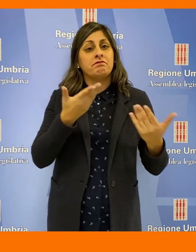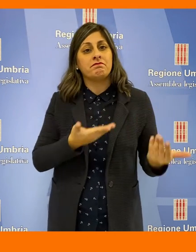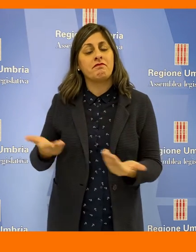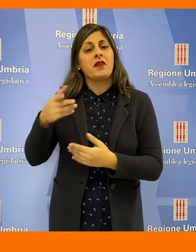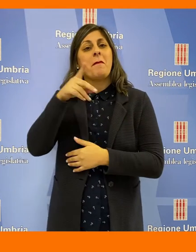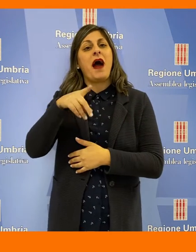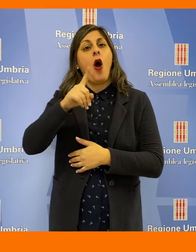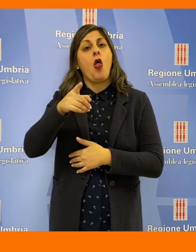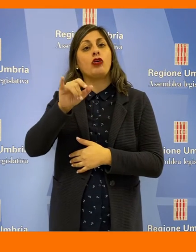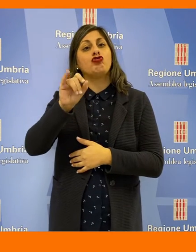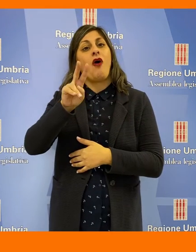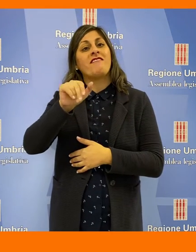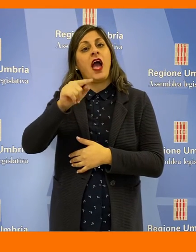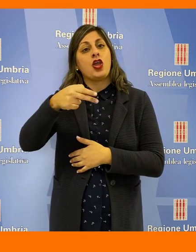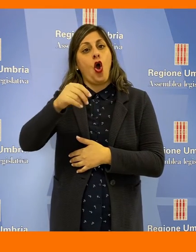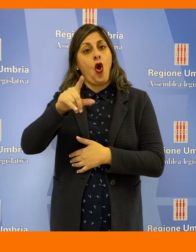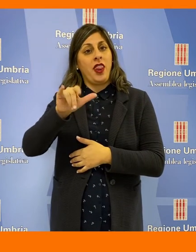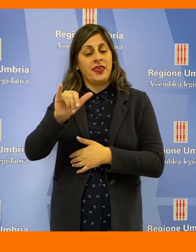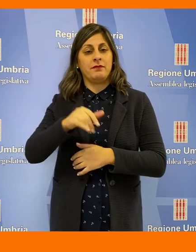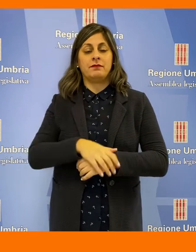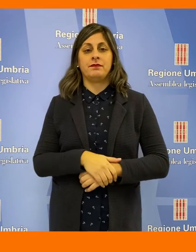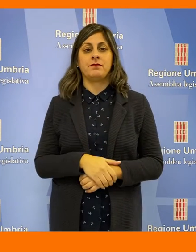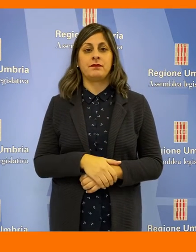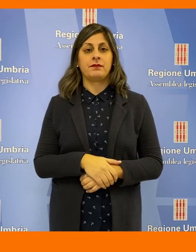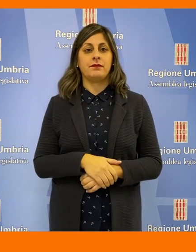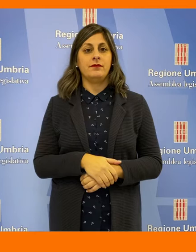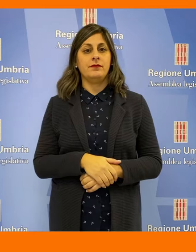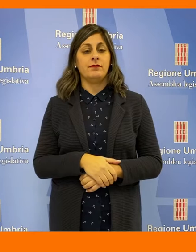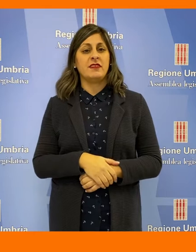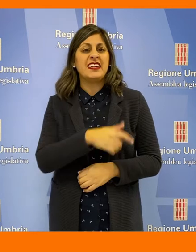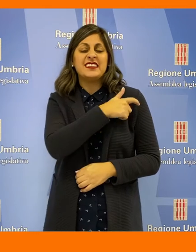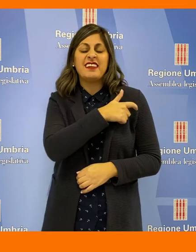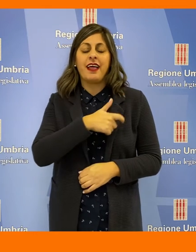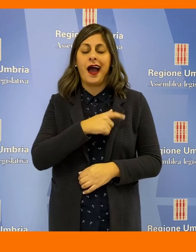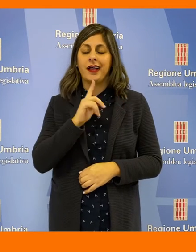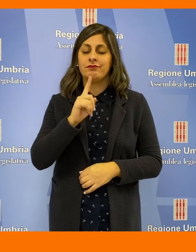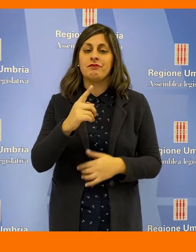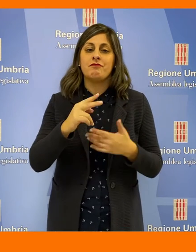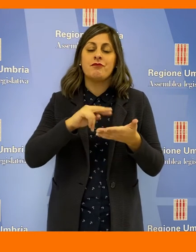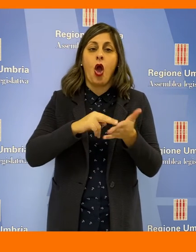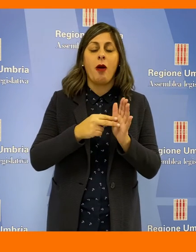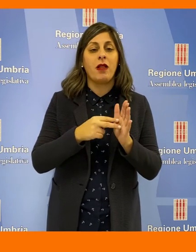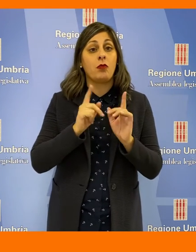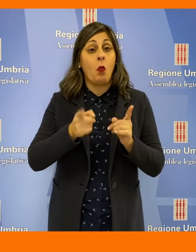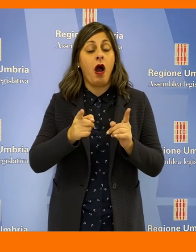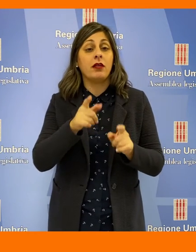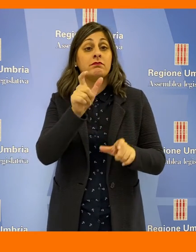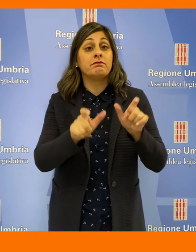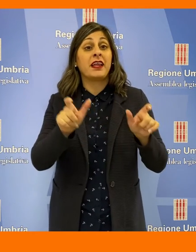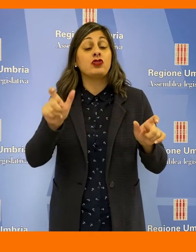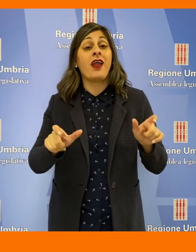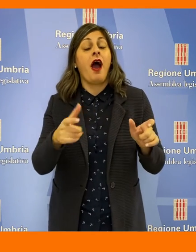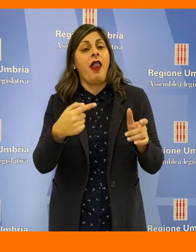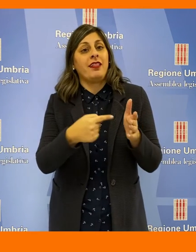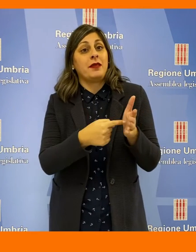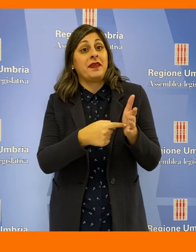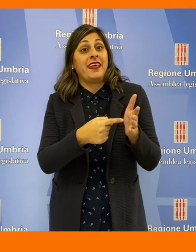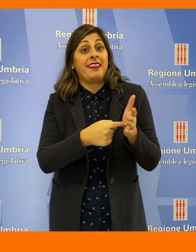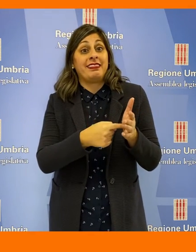Giovagnoni. Le criticità segnalate dai sindacati riguardano la carenza di personale sanitario, la precarietà